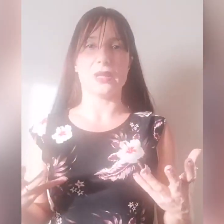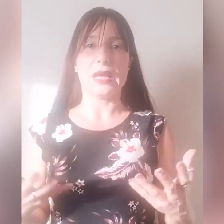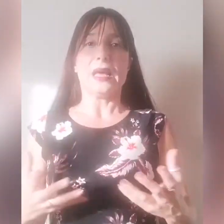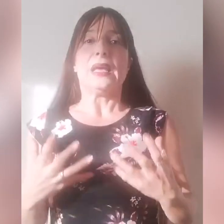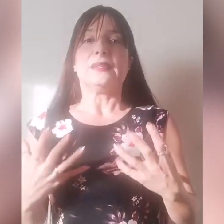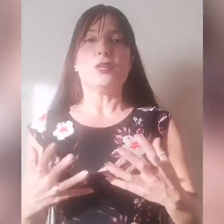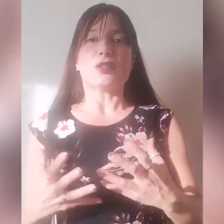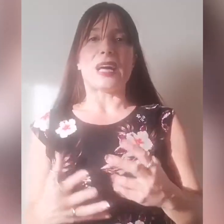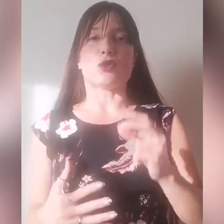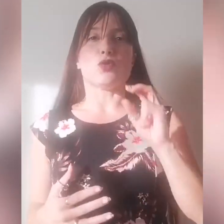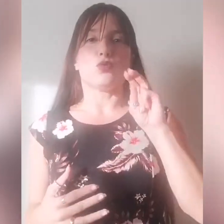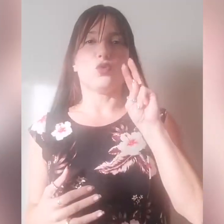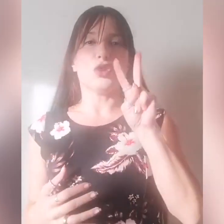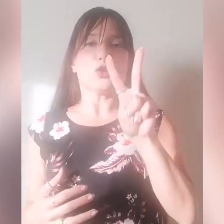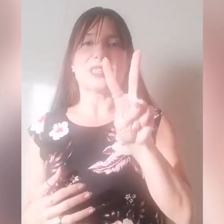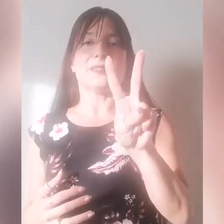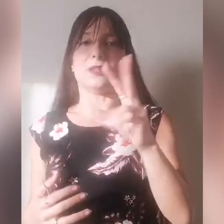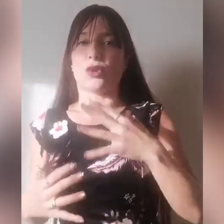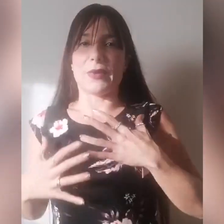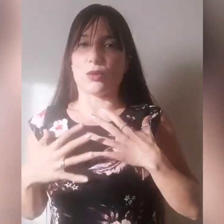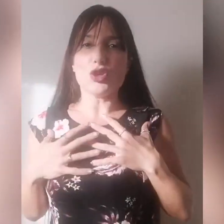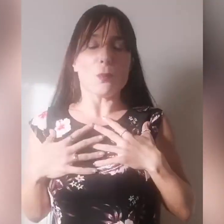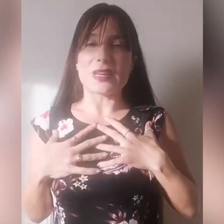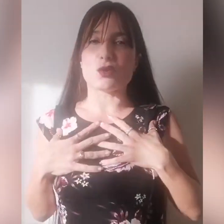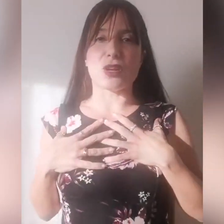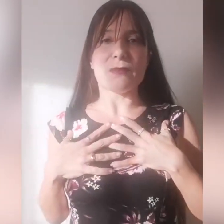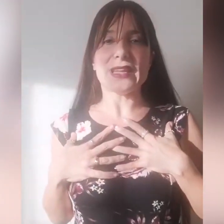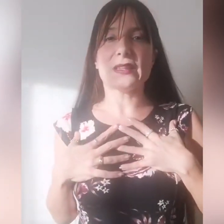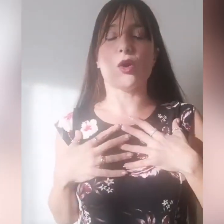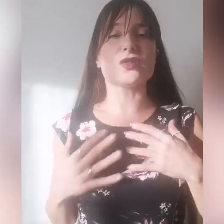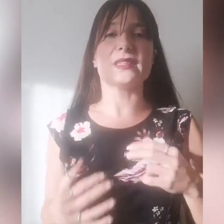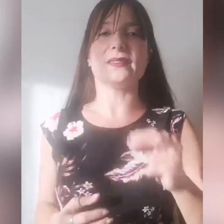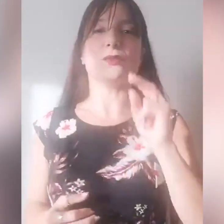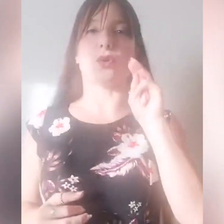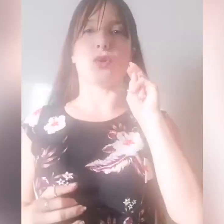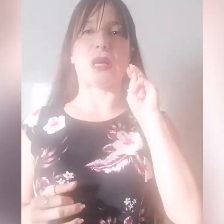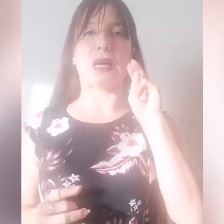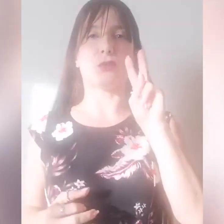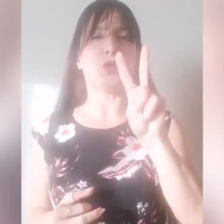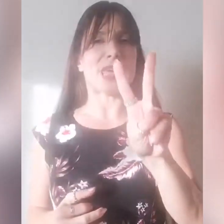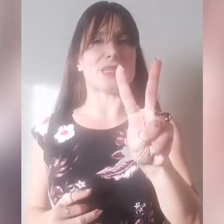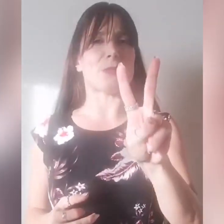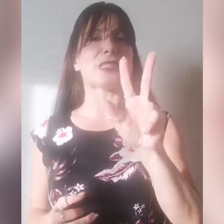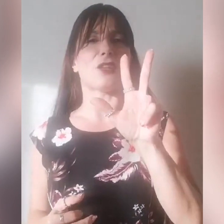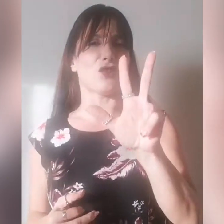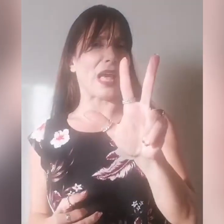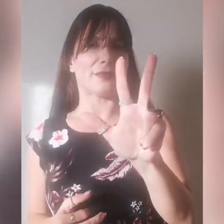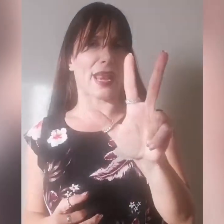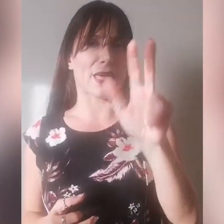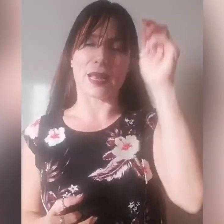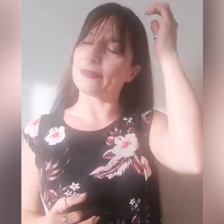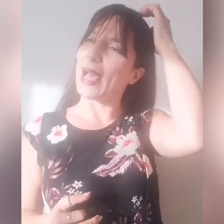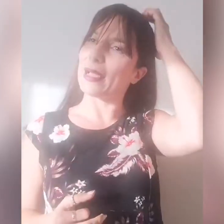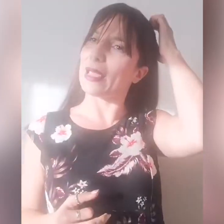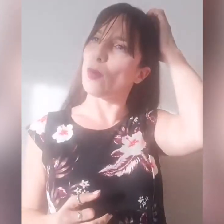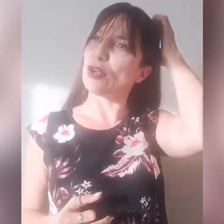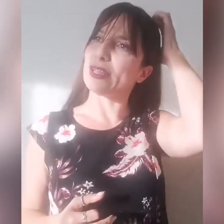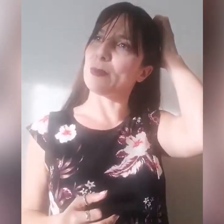Dio ha dato, io ho sentito almeno, io personalmente ho sentito due grandi passaggi, tre in realtà, anche quello del